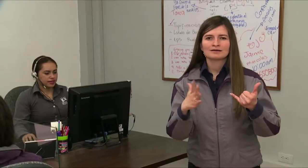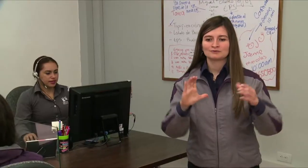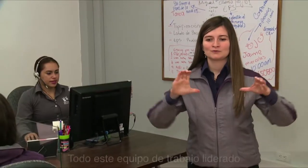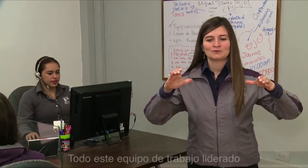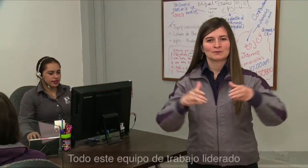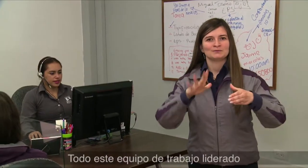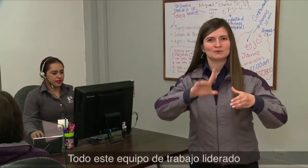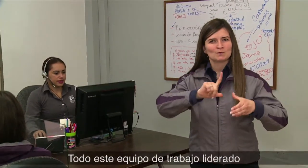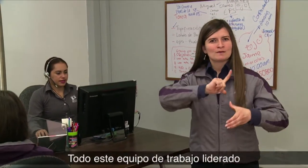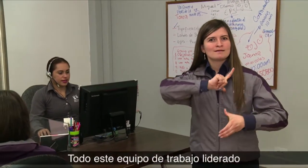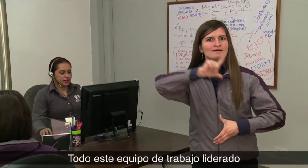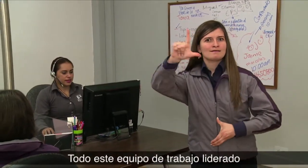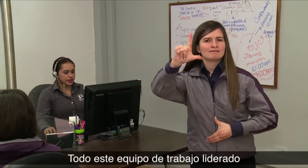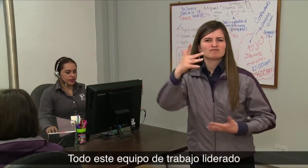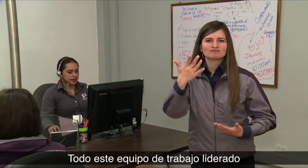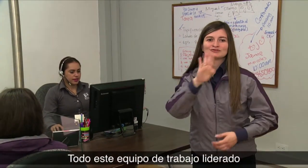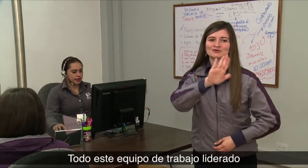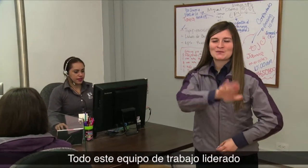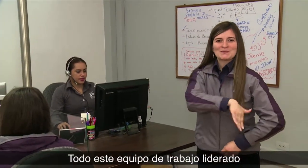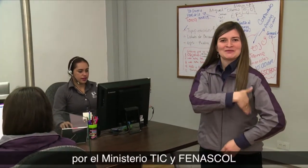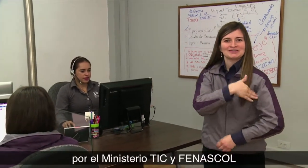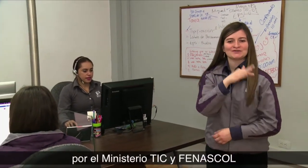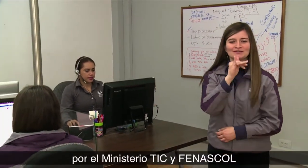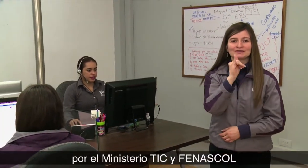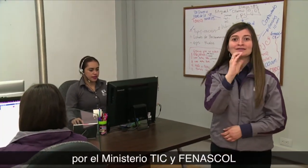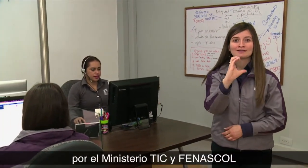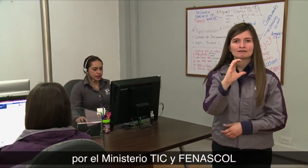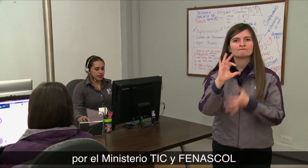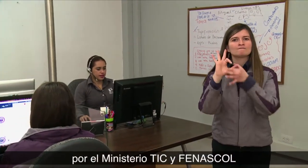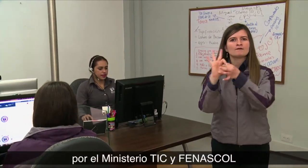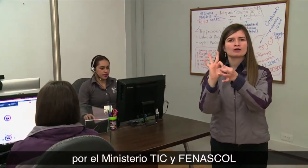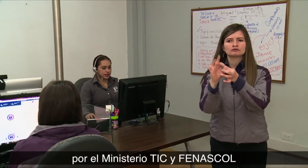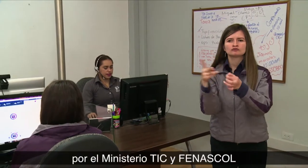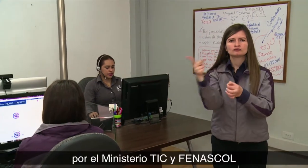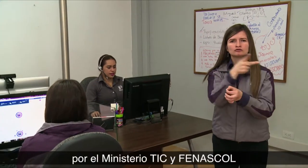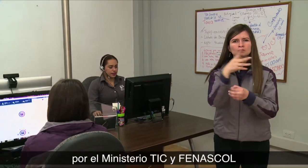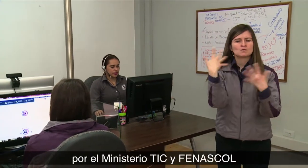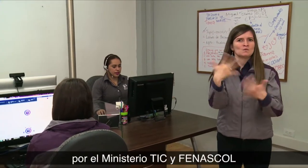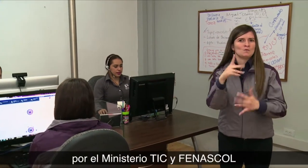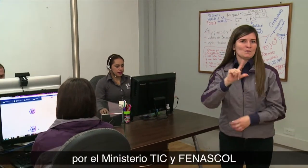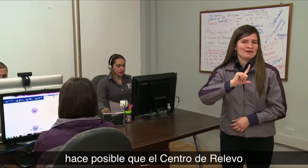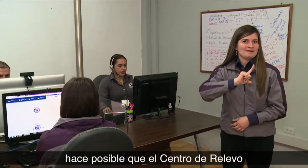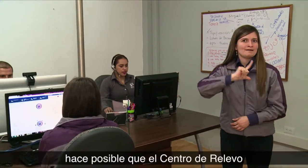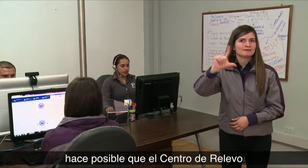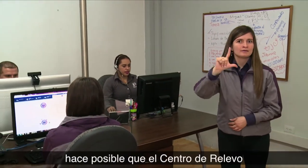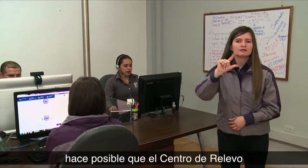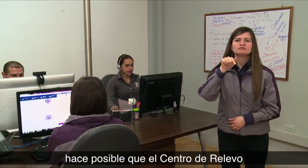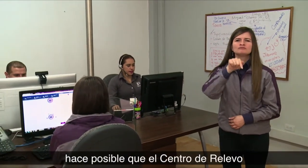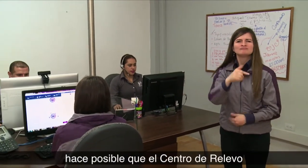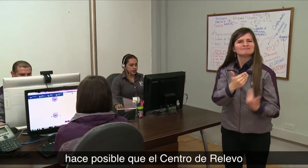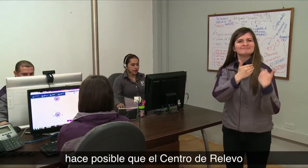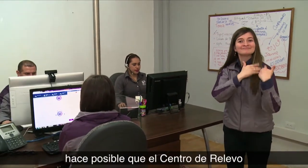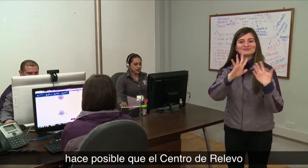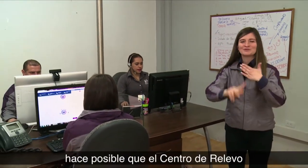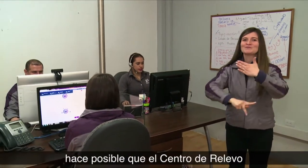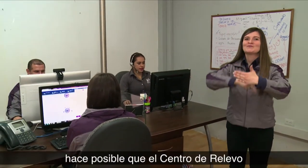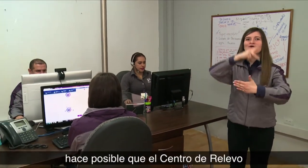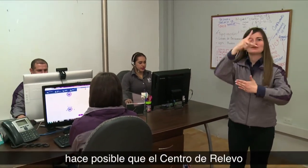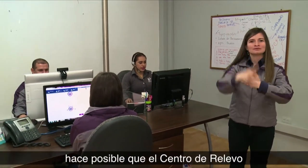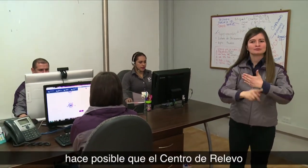Todo este equipo de trabajo liderado por el Ministerio TIC y FENASCOL hace posible que el